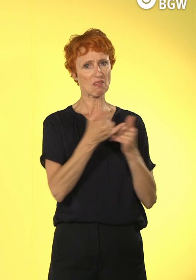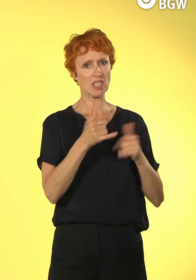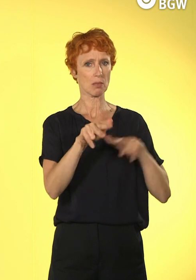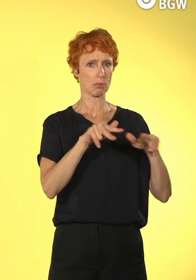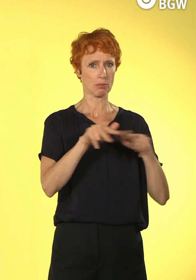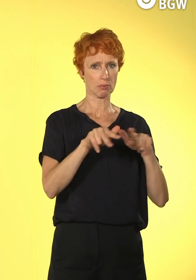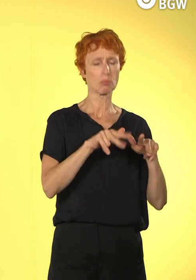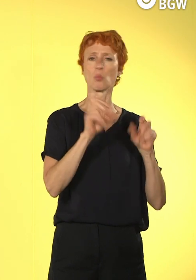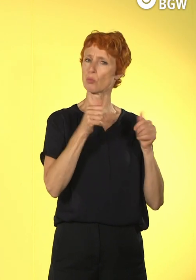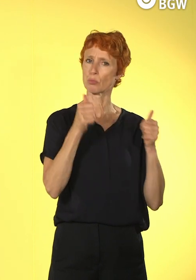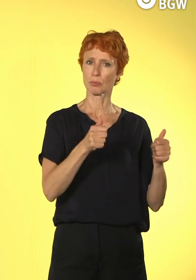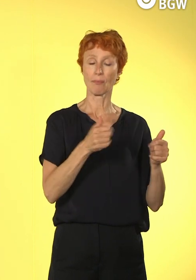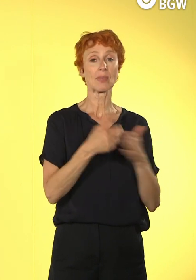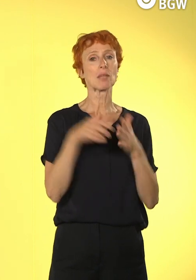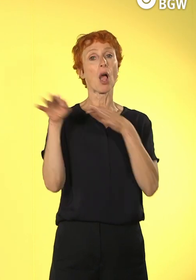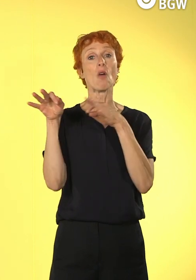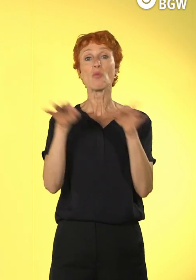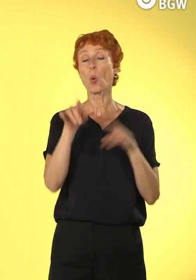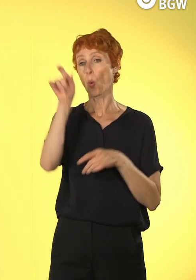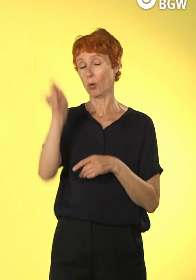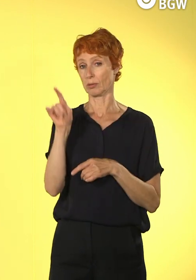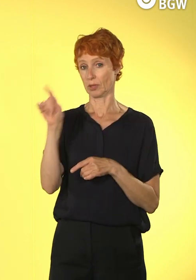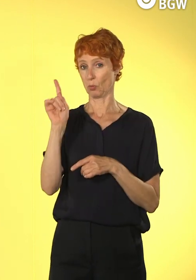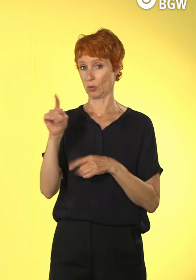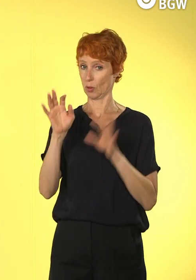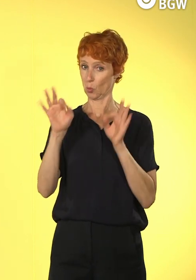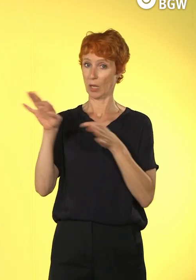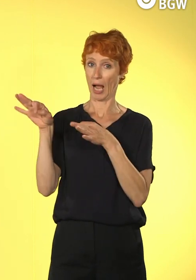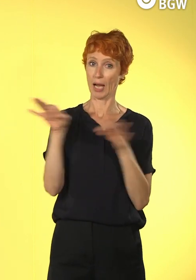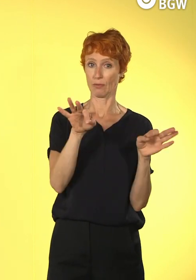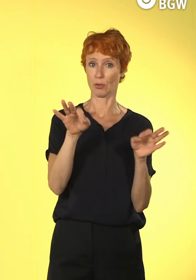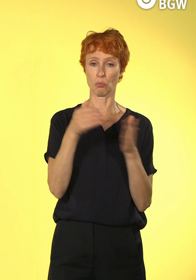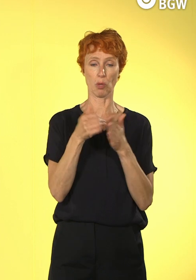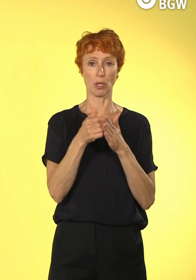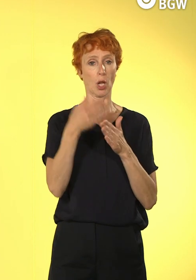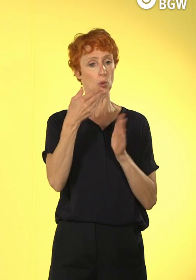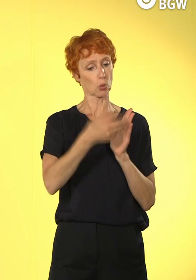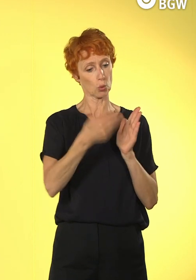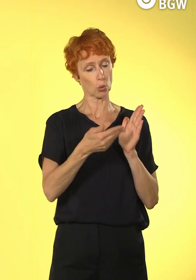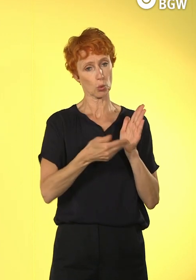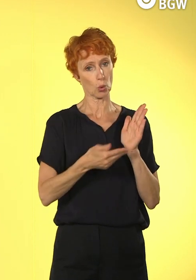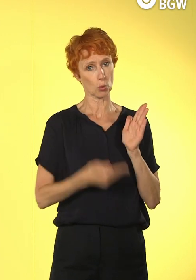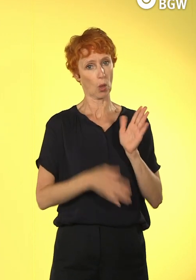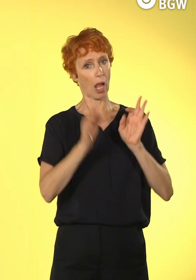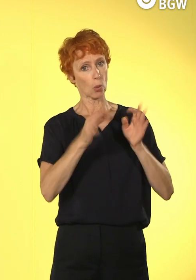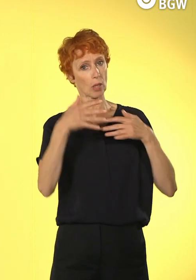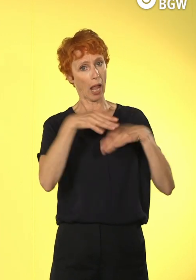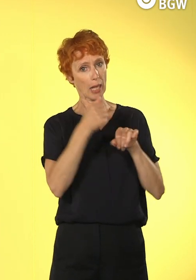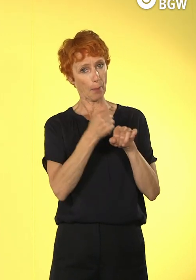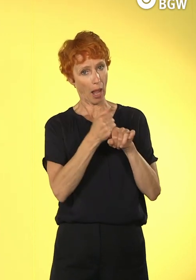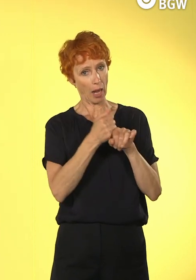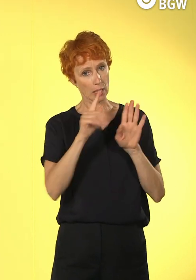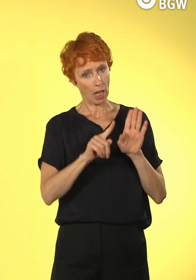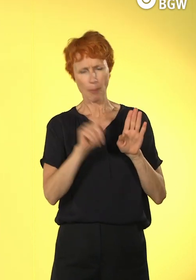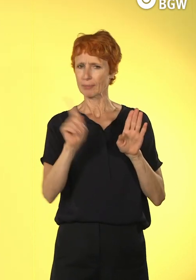20 Möglichkeiten, arbeitet euch da ein und dann werdet ihr Experten, sondern auf diese konkreten